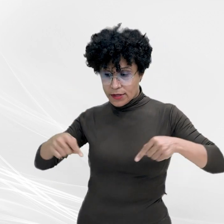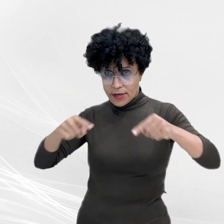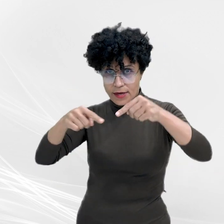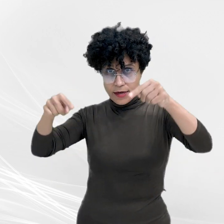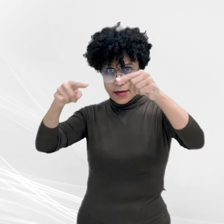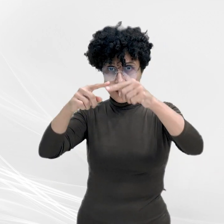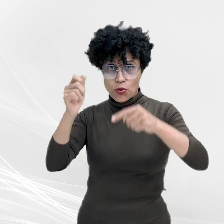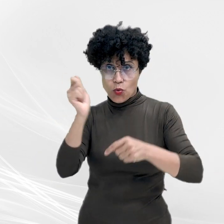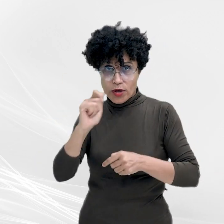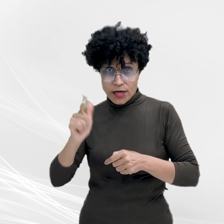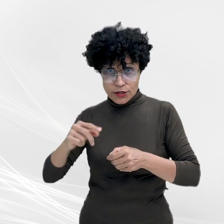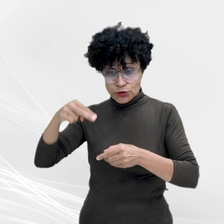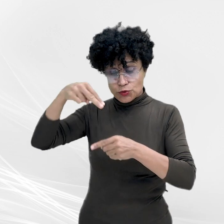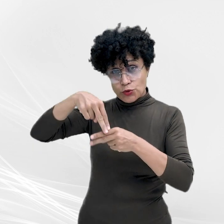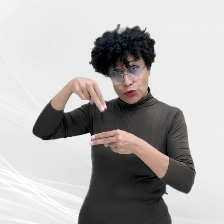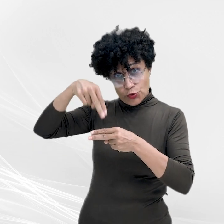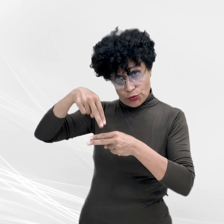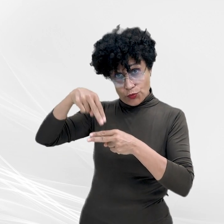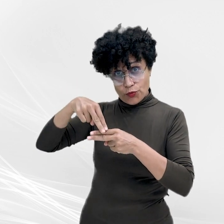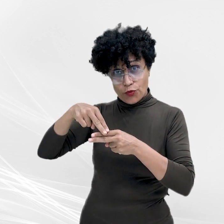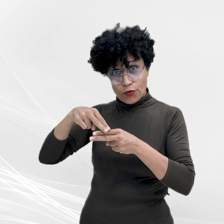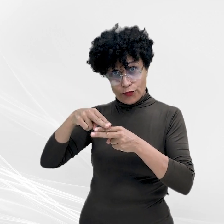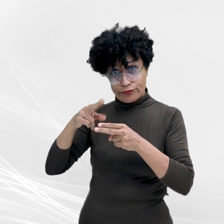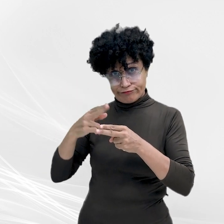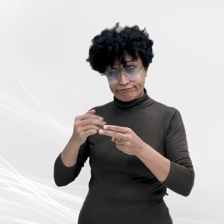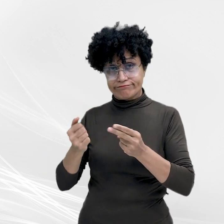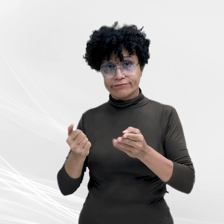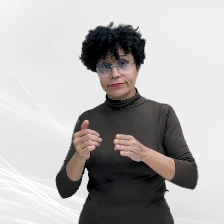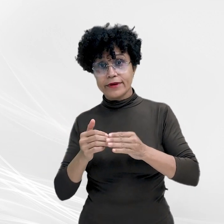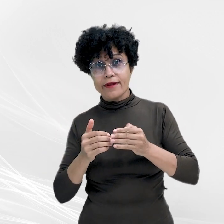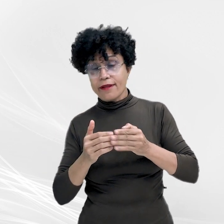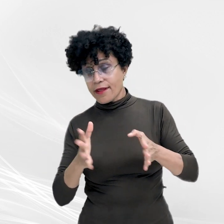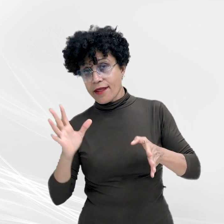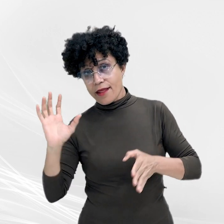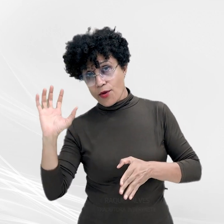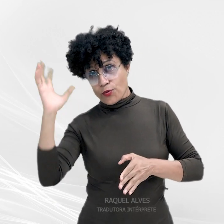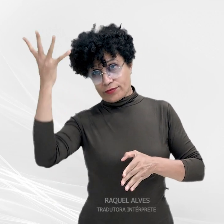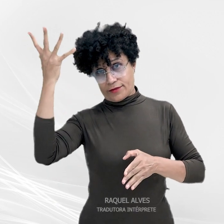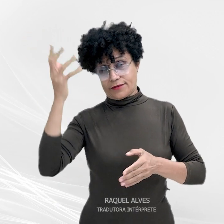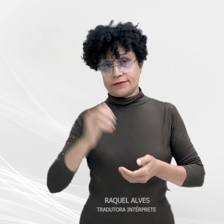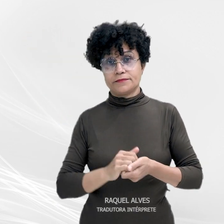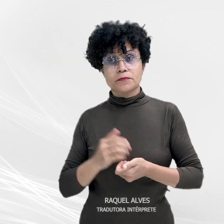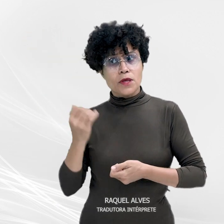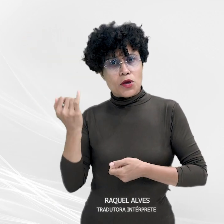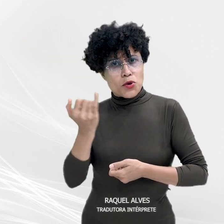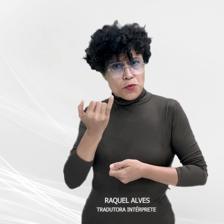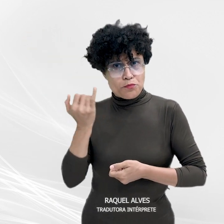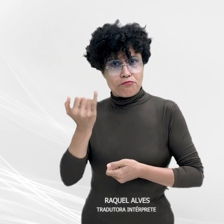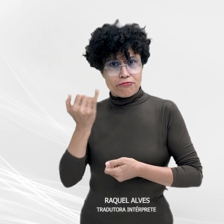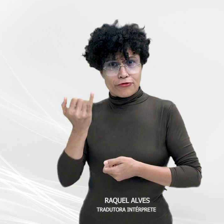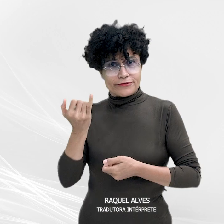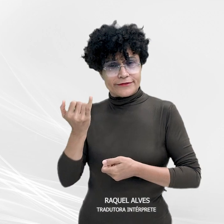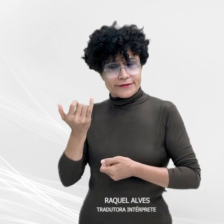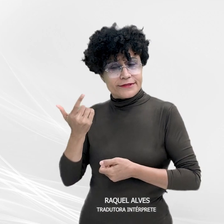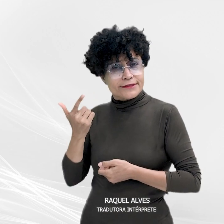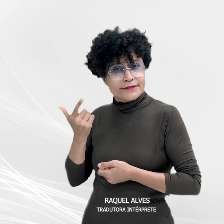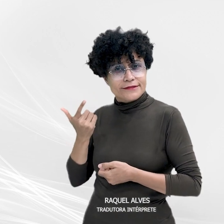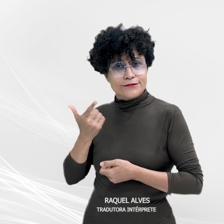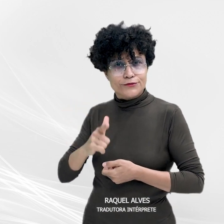município de Nobres, localizado a 146 quilômetros de Cuiabá, deu um importante passo para o reforço da atividade